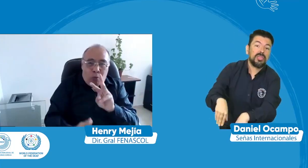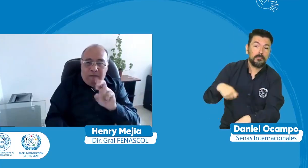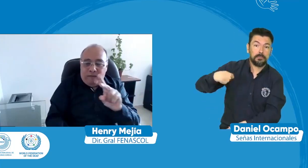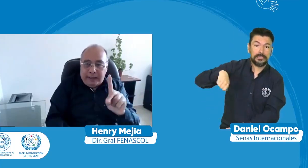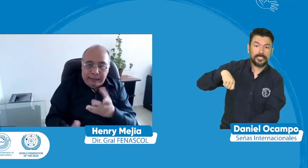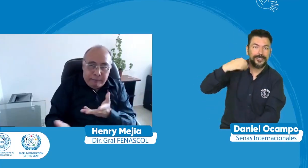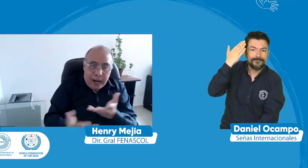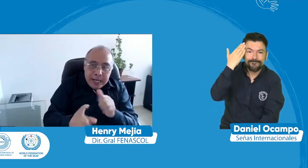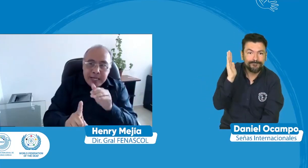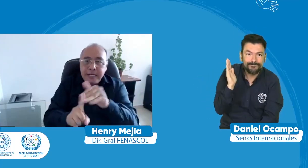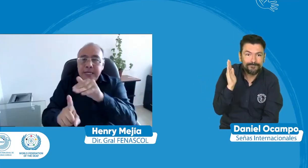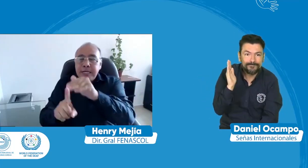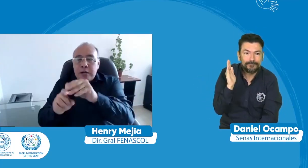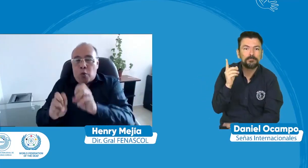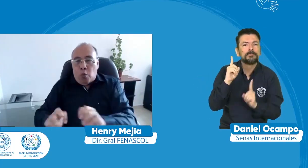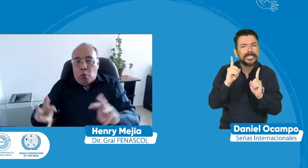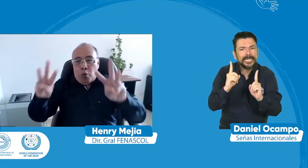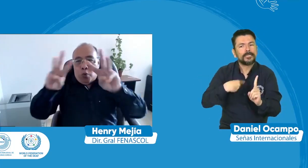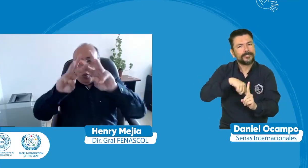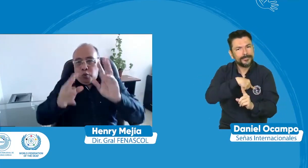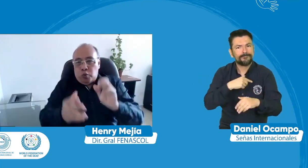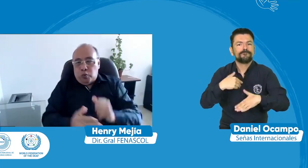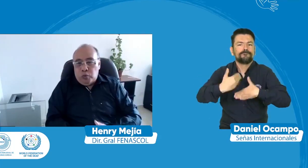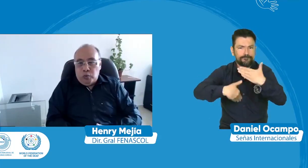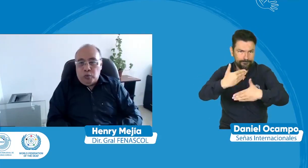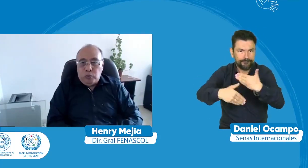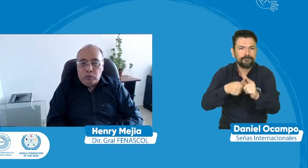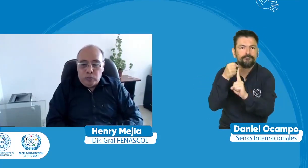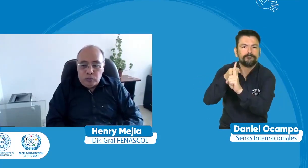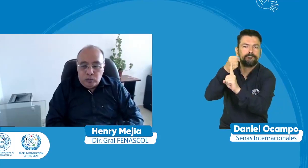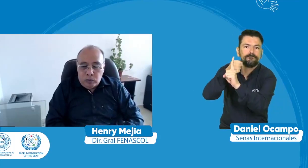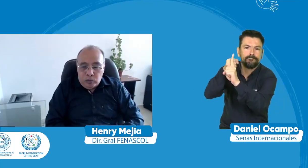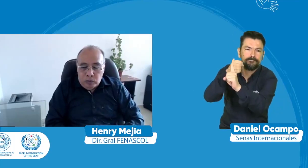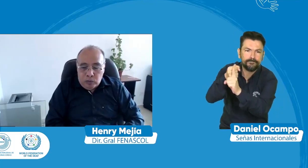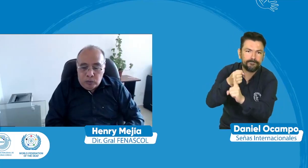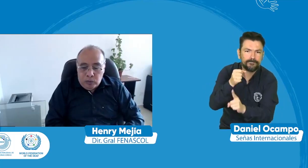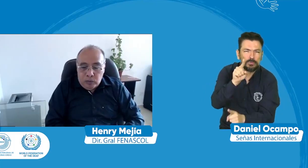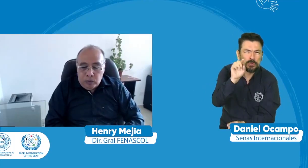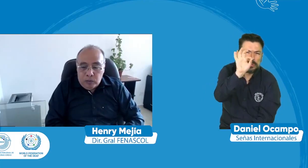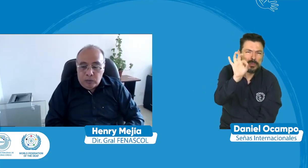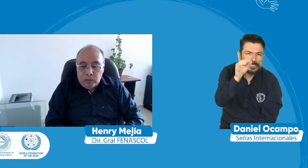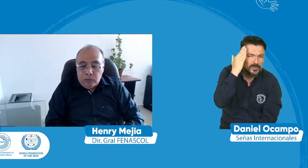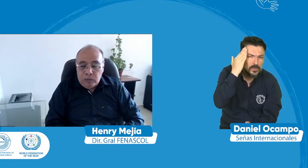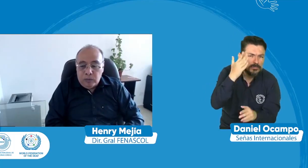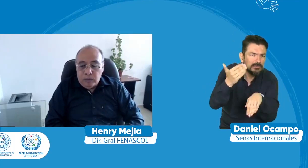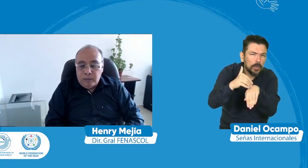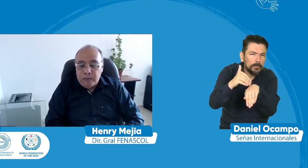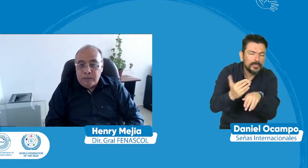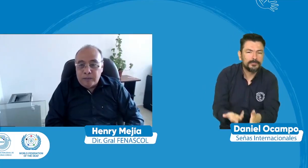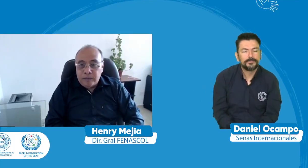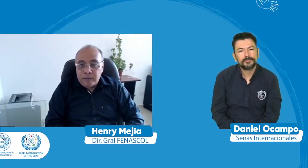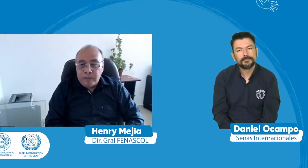mismo y que y que no se y que no se haga entonces queremos hacer esta incidencia ante la ONU ¿cómo cómo nos cómo nos aconseja?